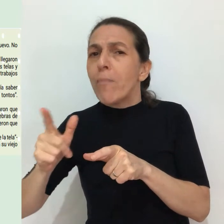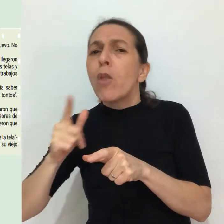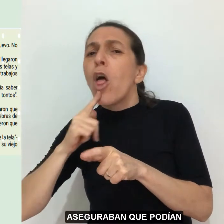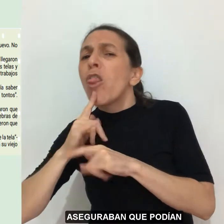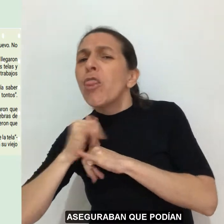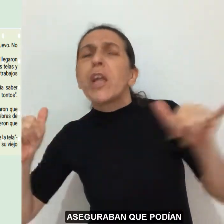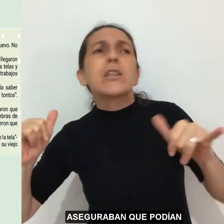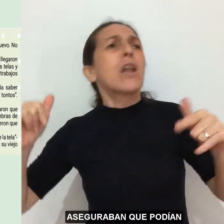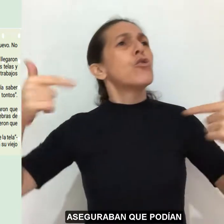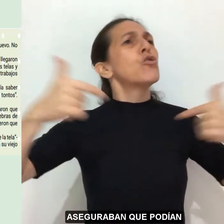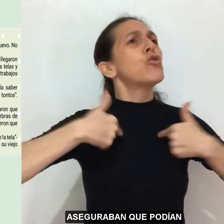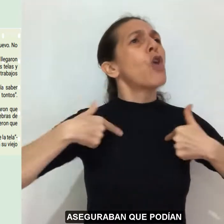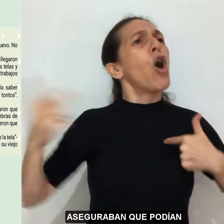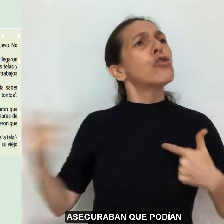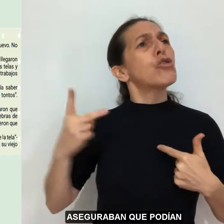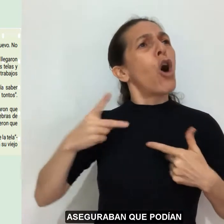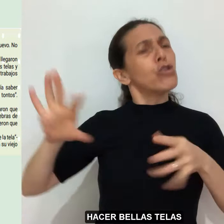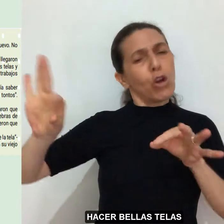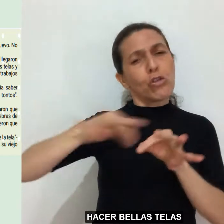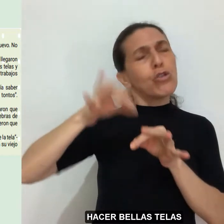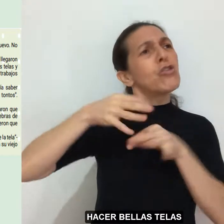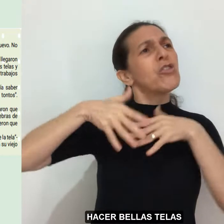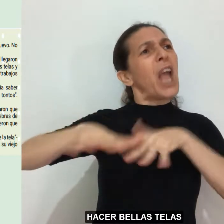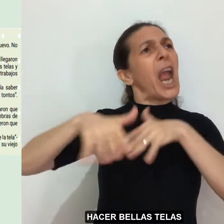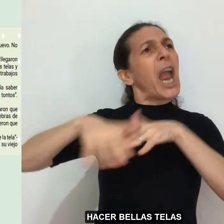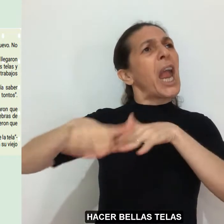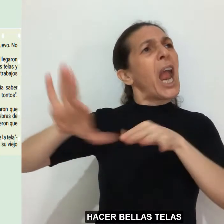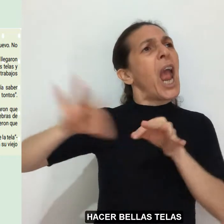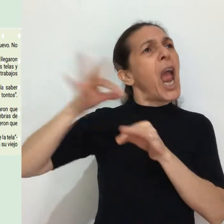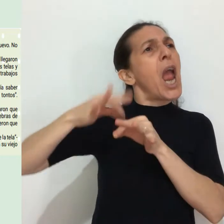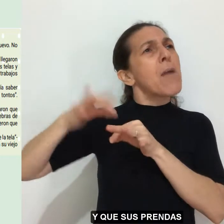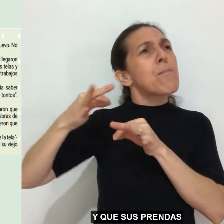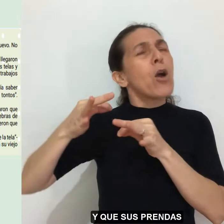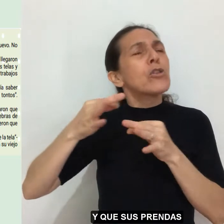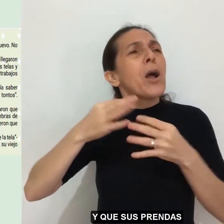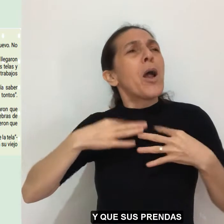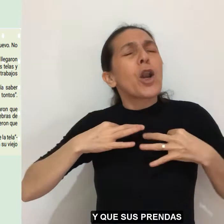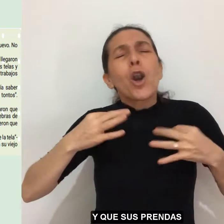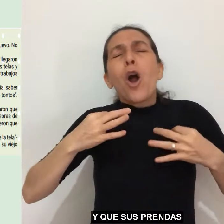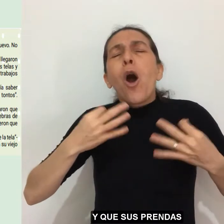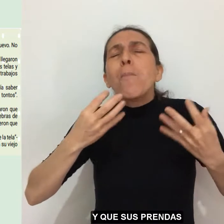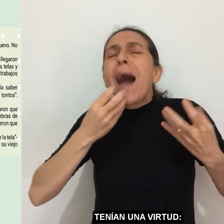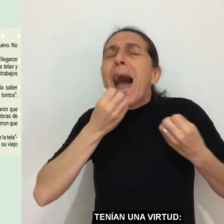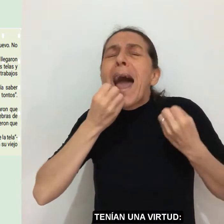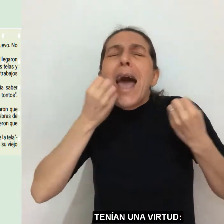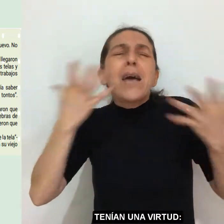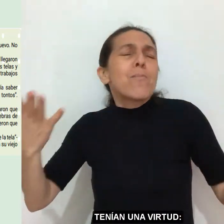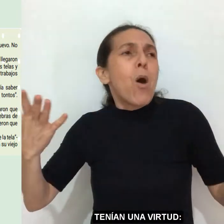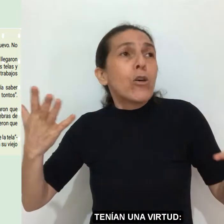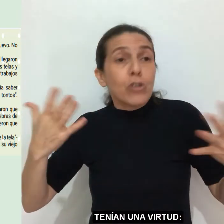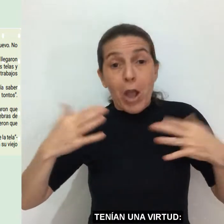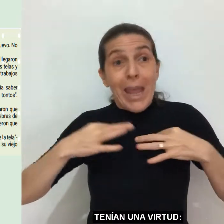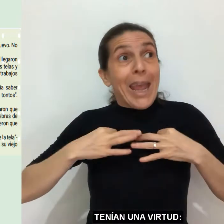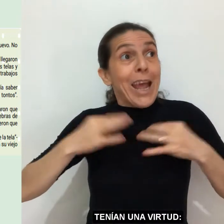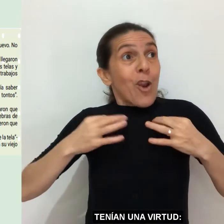Aseguraban que podían hacer bellas telas y que sus prendas tenían una virtud.